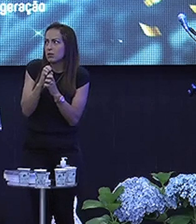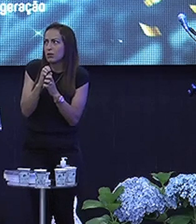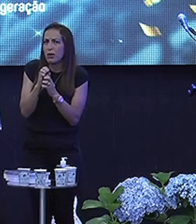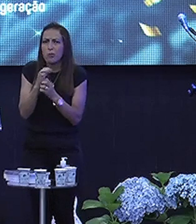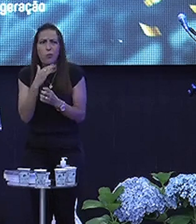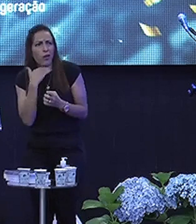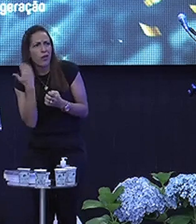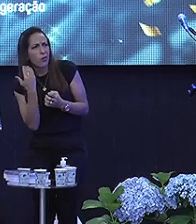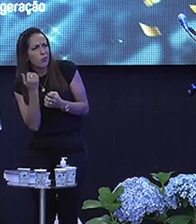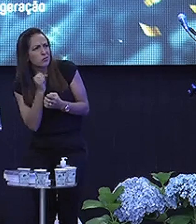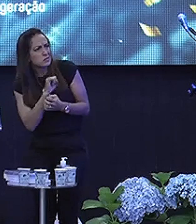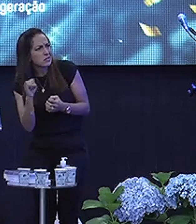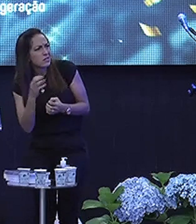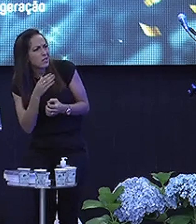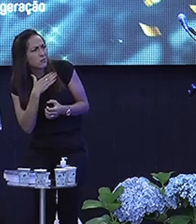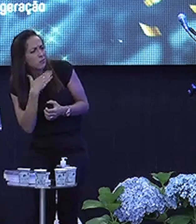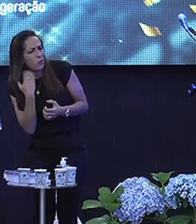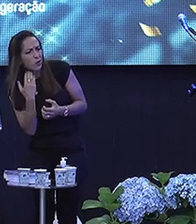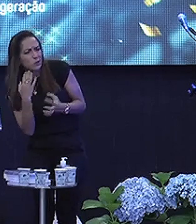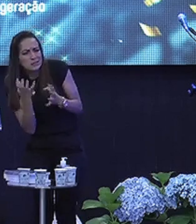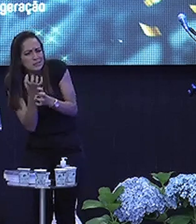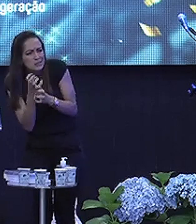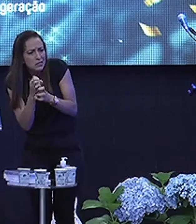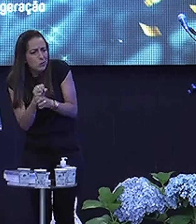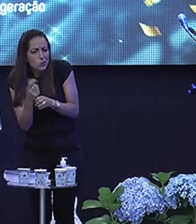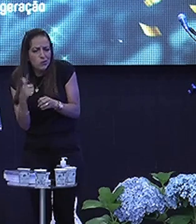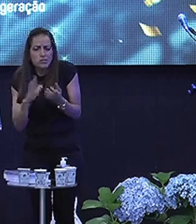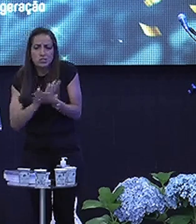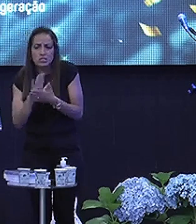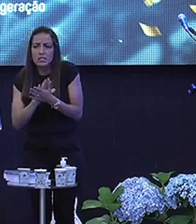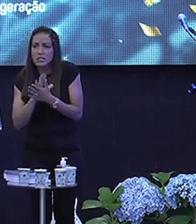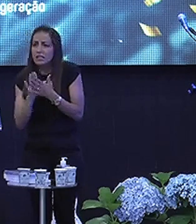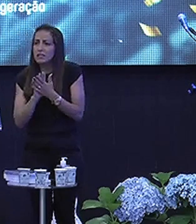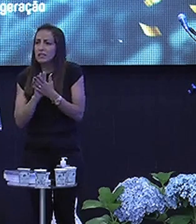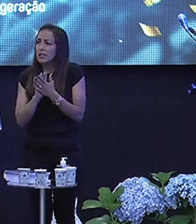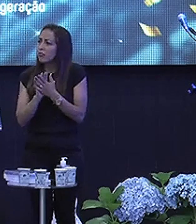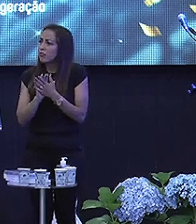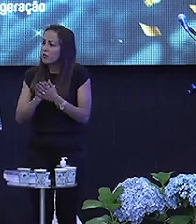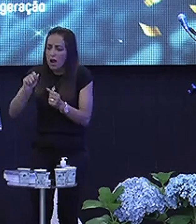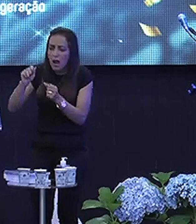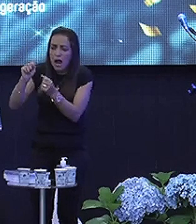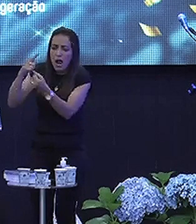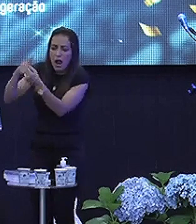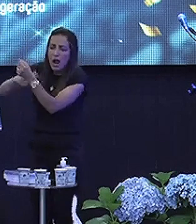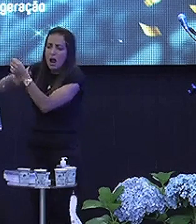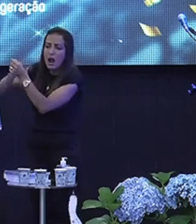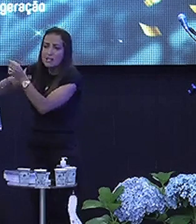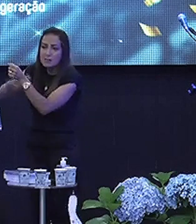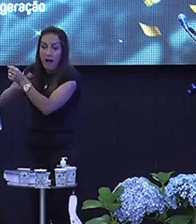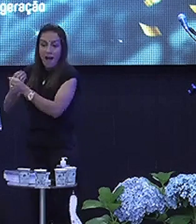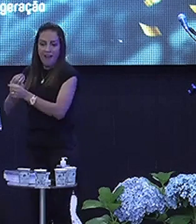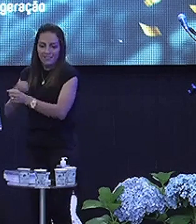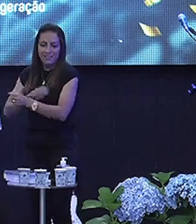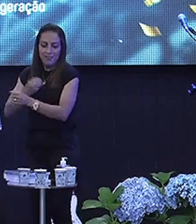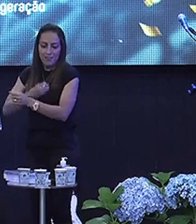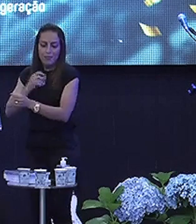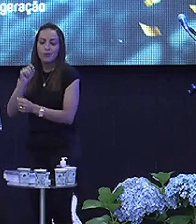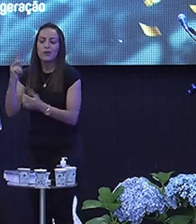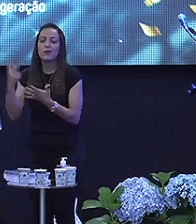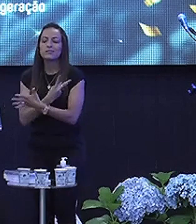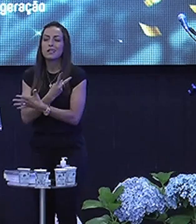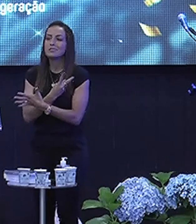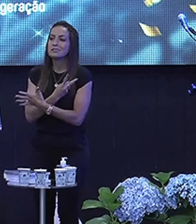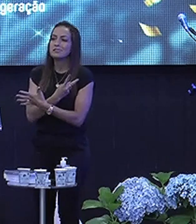Gente, ela morreu Secou Secou Não tinha nada Aí eu fui lá no caule Arraspei E estava lá Ela viva Mas sabe o que acontece